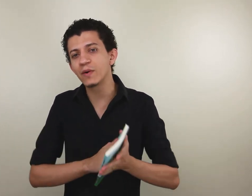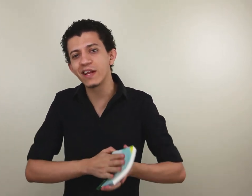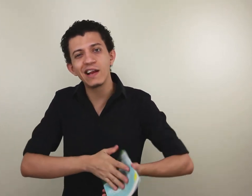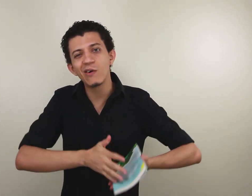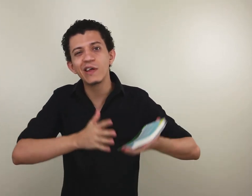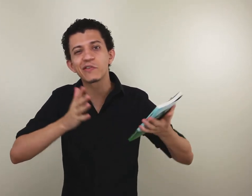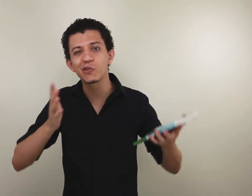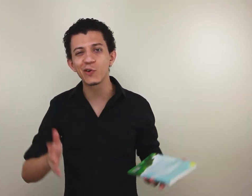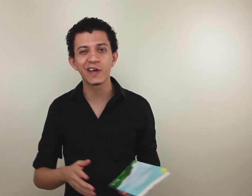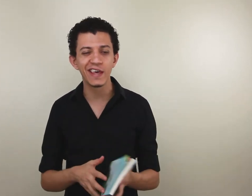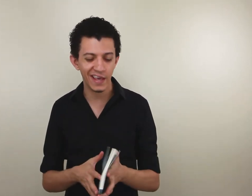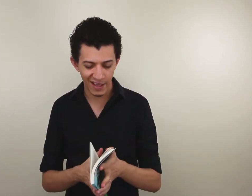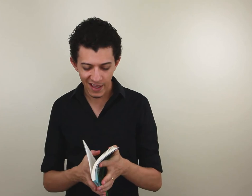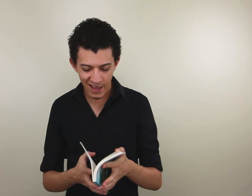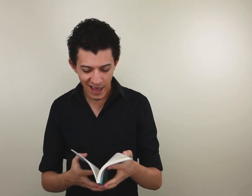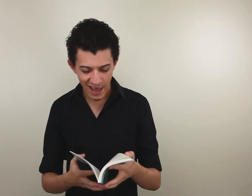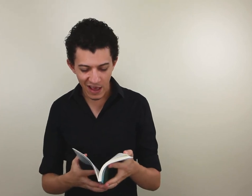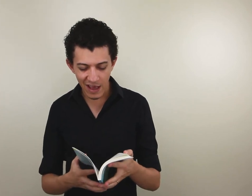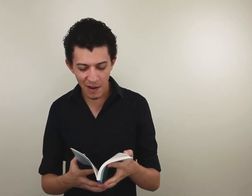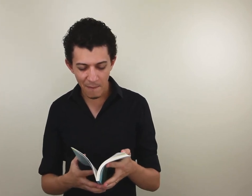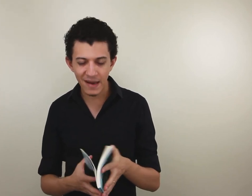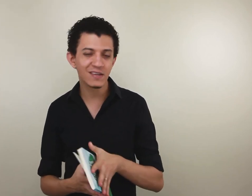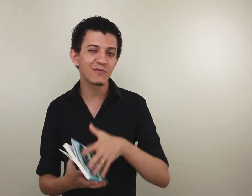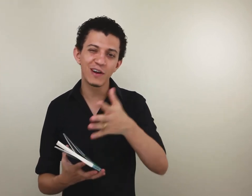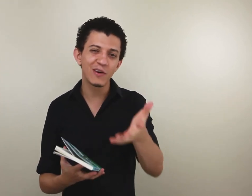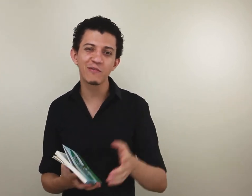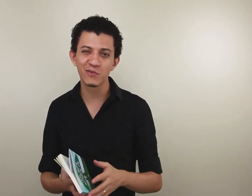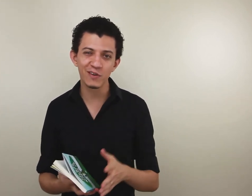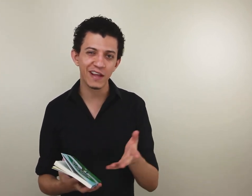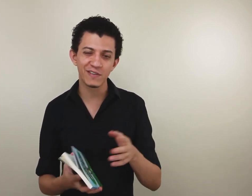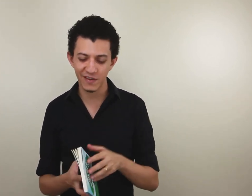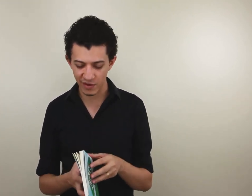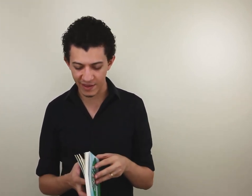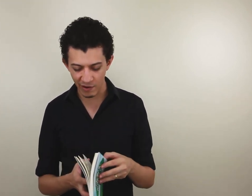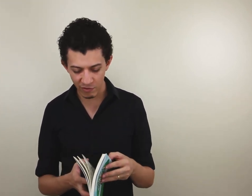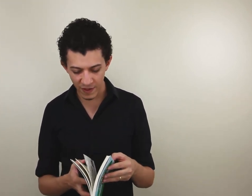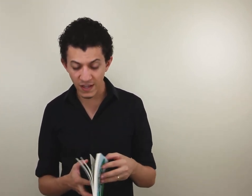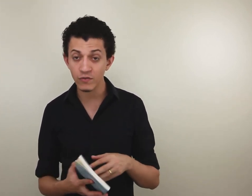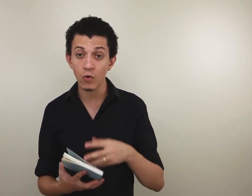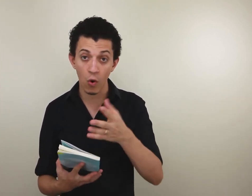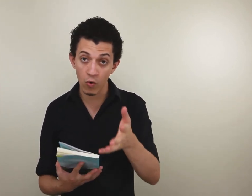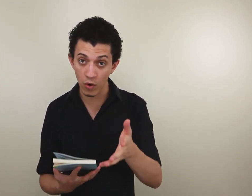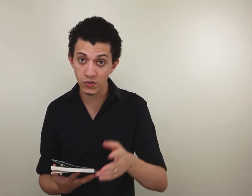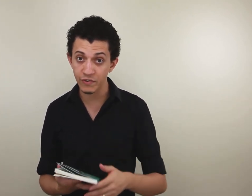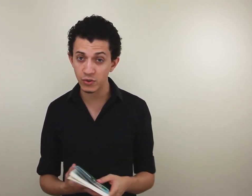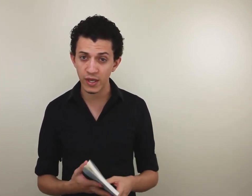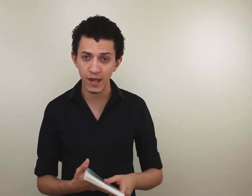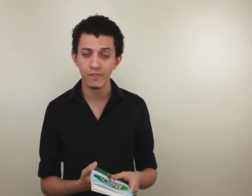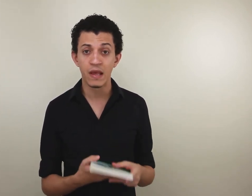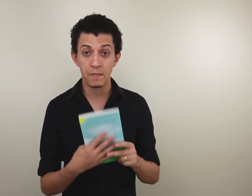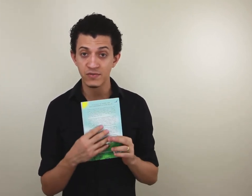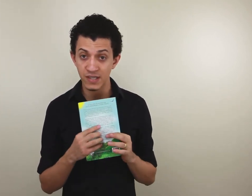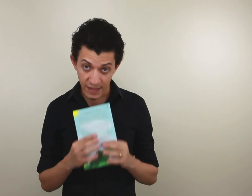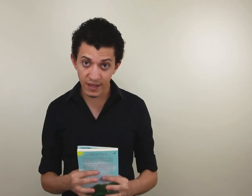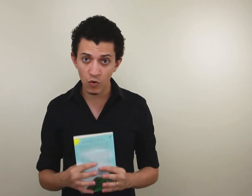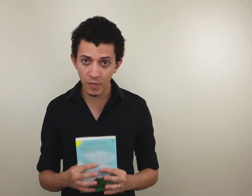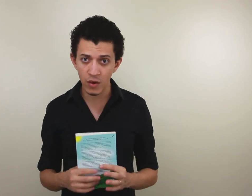eu poderia ler o livro todo aqui, mas eu não vou ler o livro todo, você vê que eu li um trecho, longo o nosso vídeo aqui, mas se você está aqui comigo,